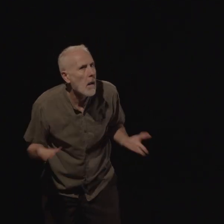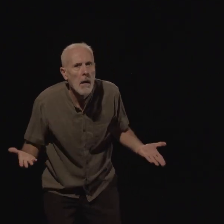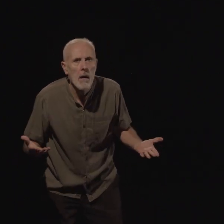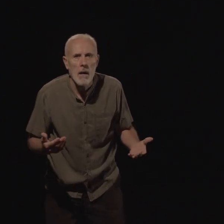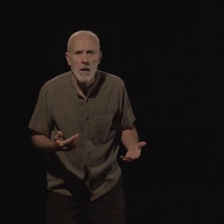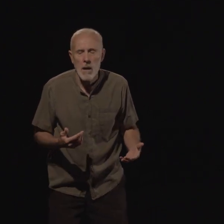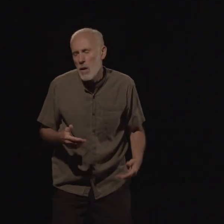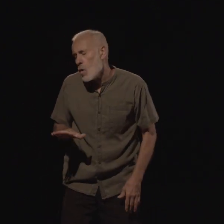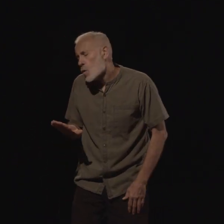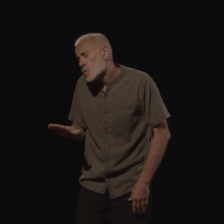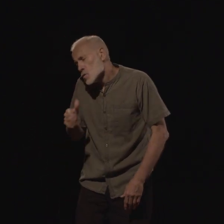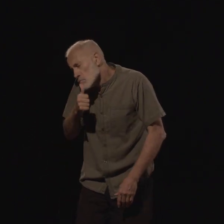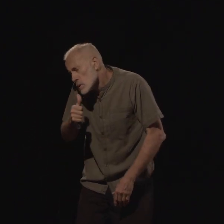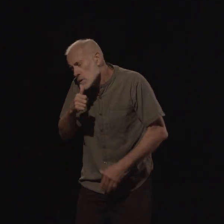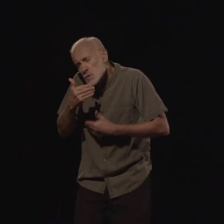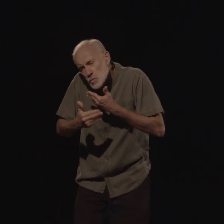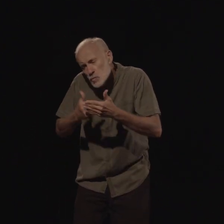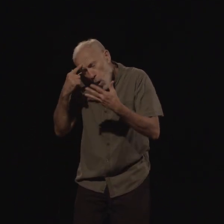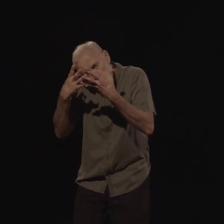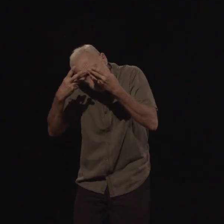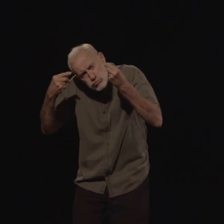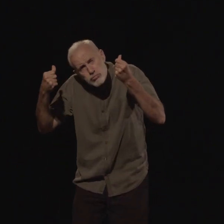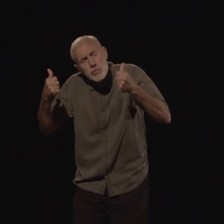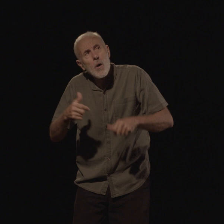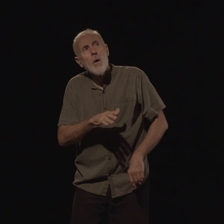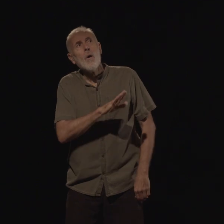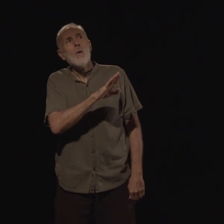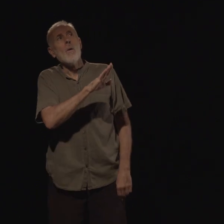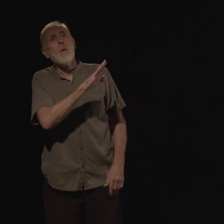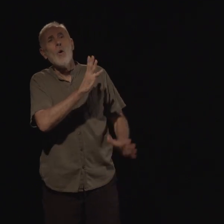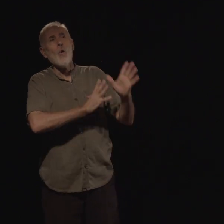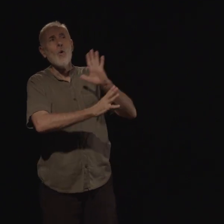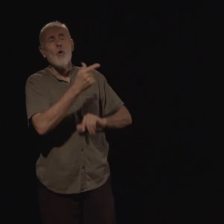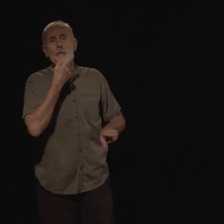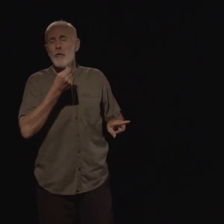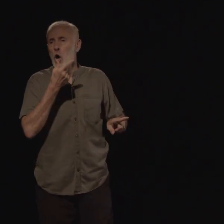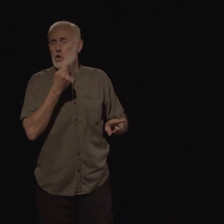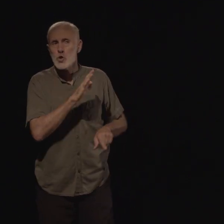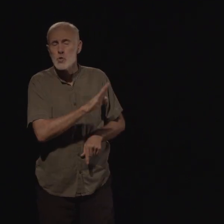Tu l'oublieras, dit la femme. Et l'homme dit. C'est vite dit. C'est bien vite dit.